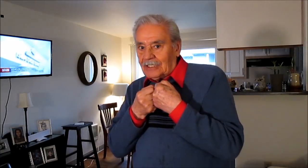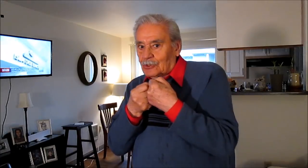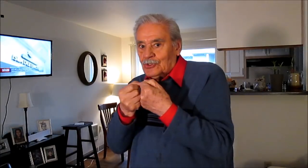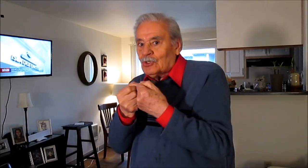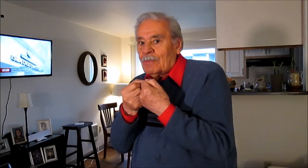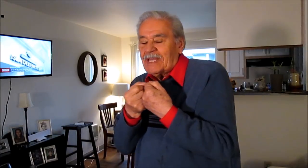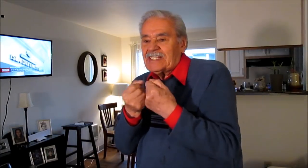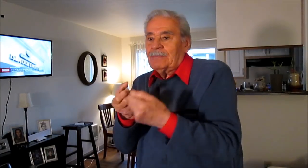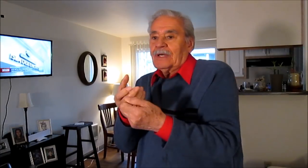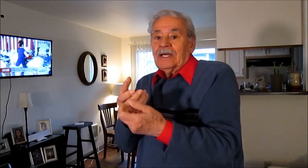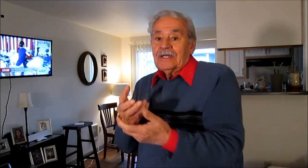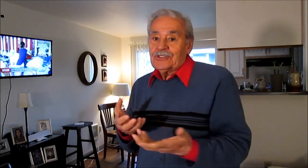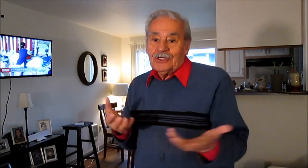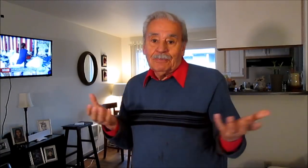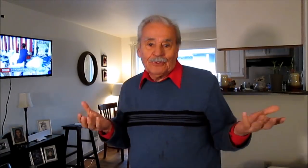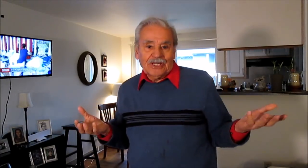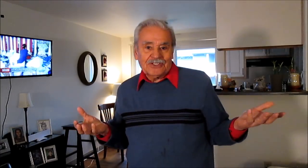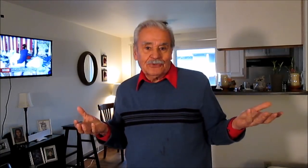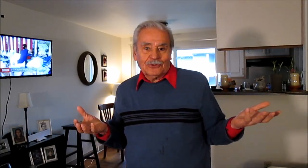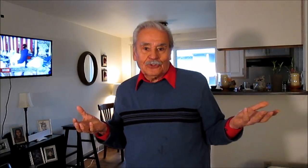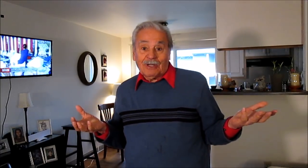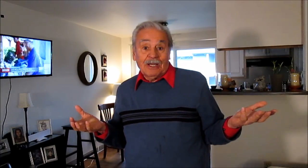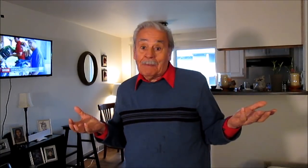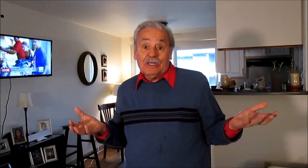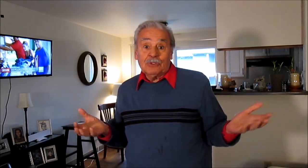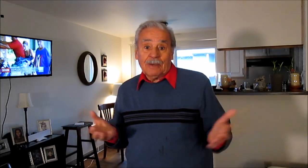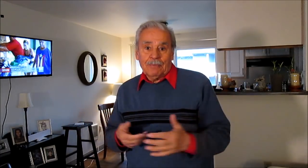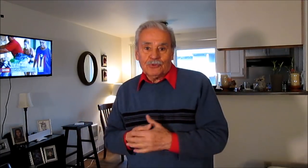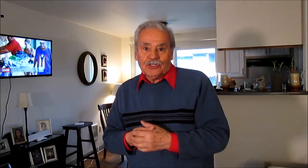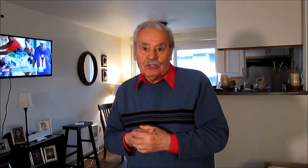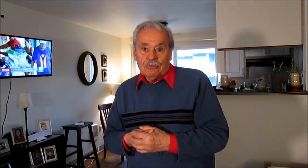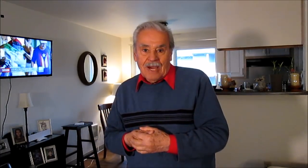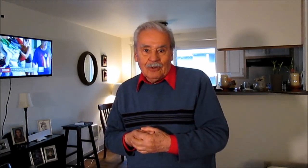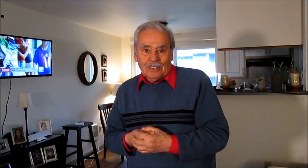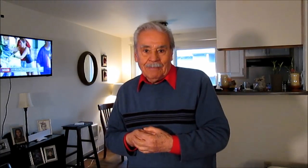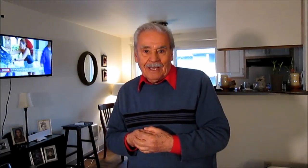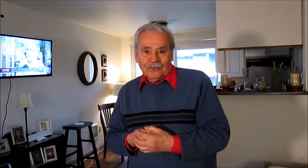la corrupción no empieza porque yo podía ser un corrupto, ahora a mí nunca me puso nadie un mango en la mano,